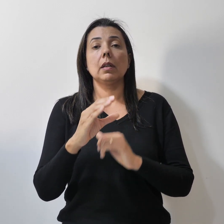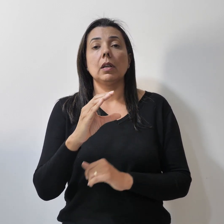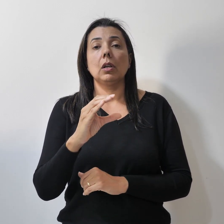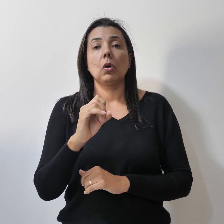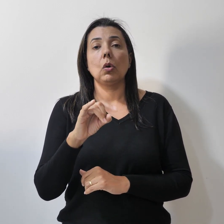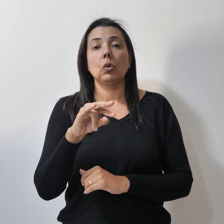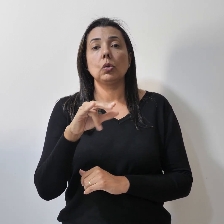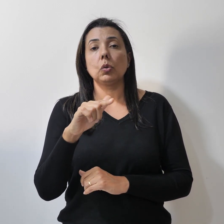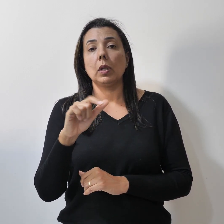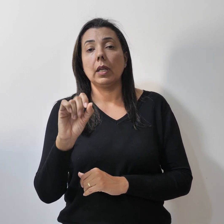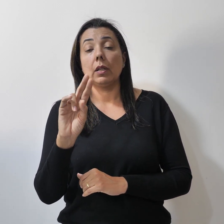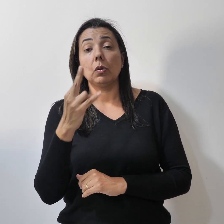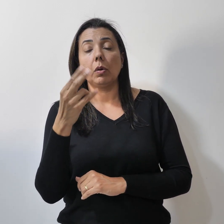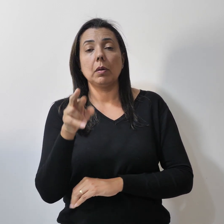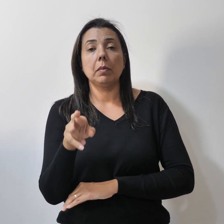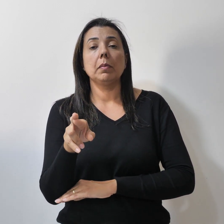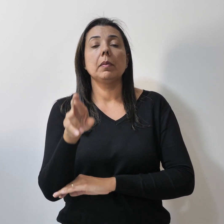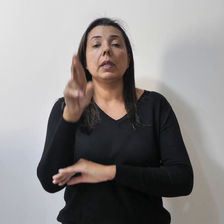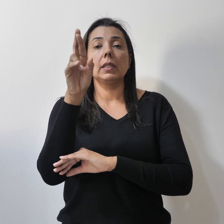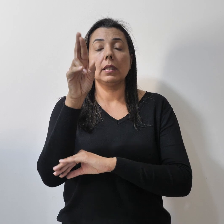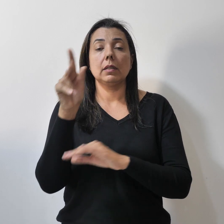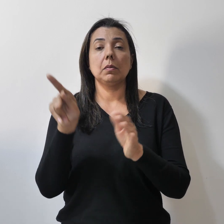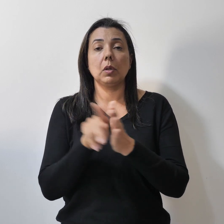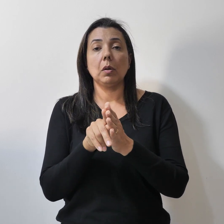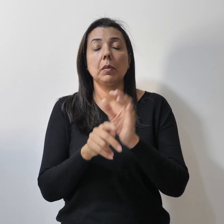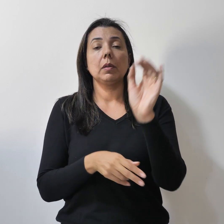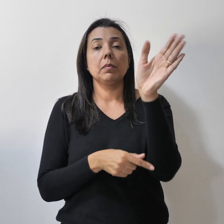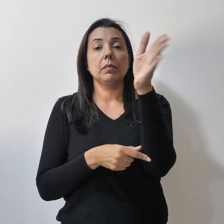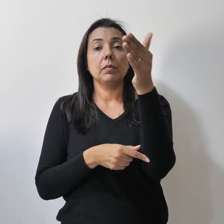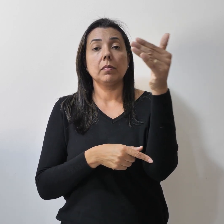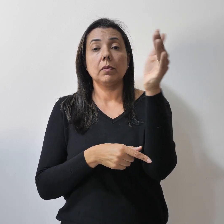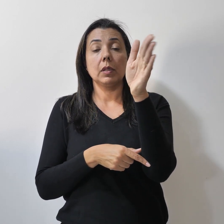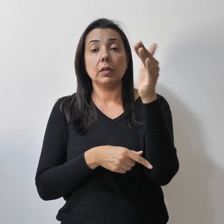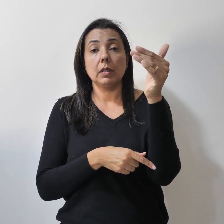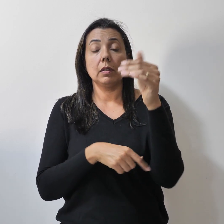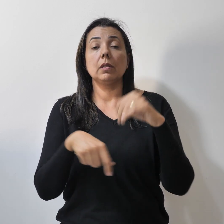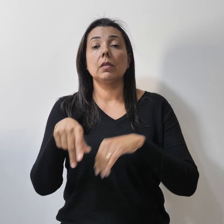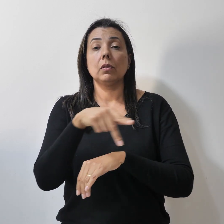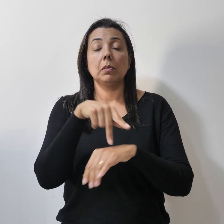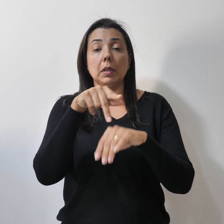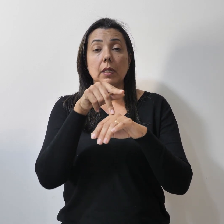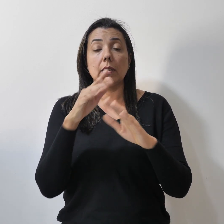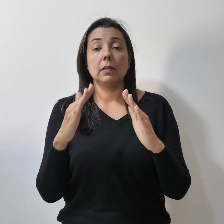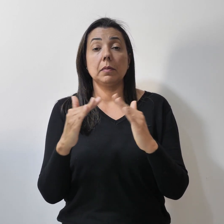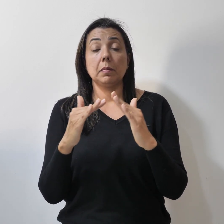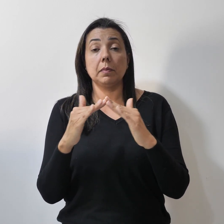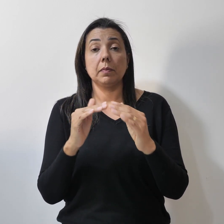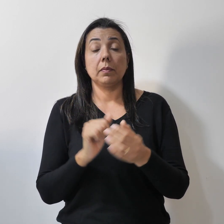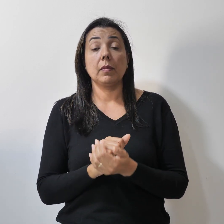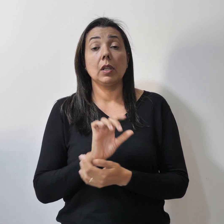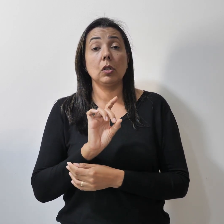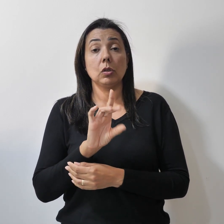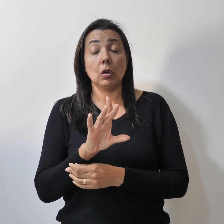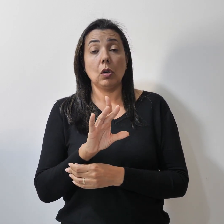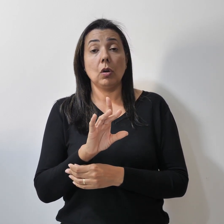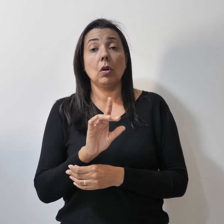ou da representação diplomática do Brasil no país em que reside. Basta encaminhar ao